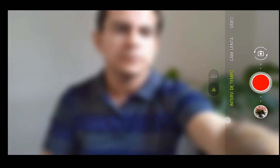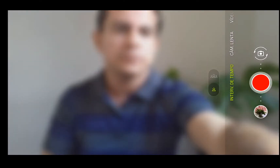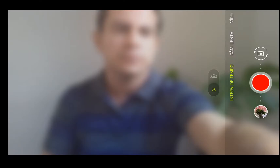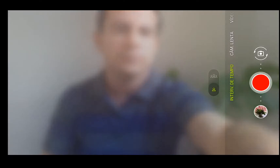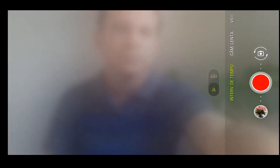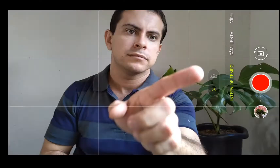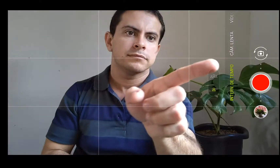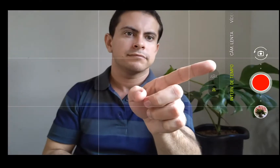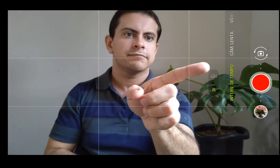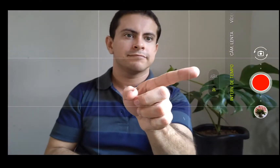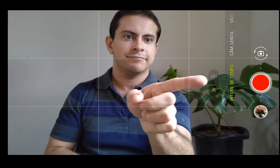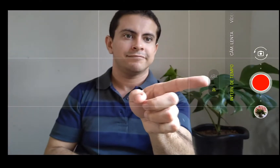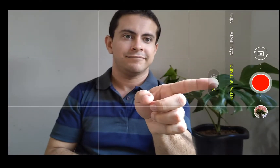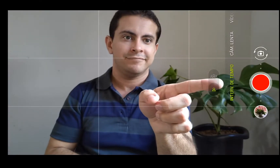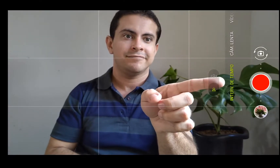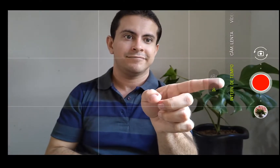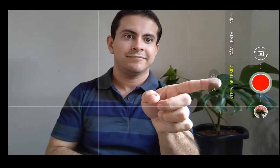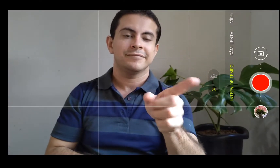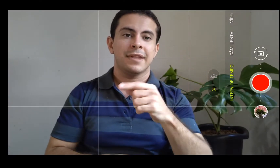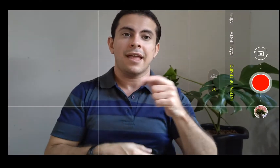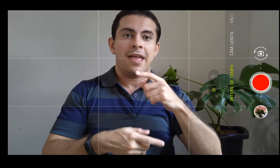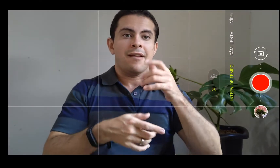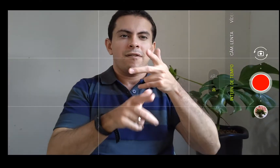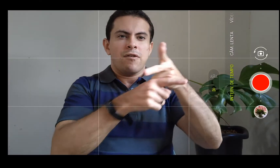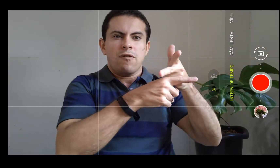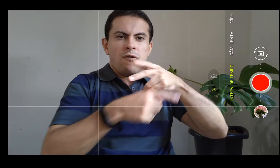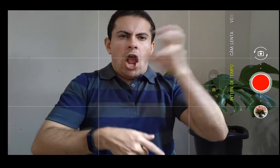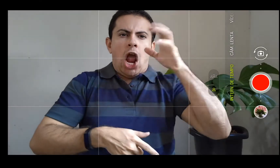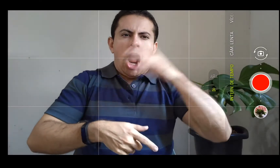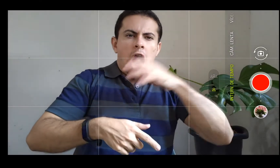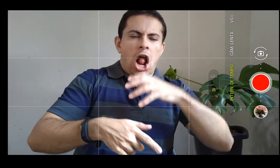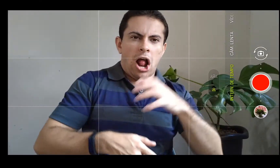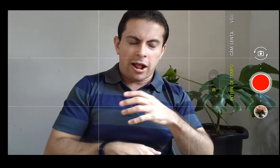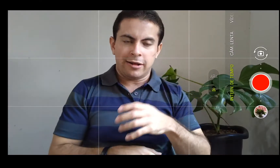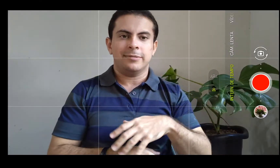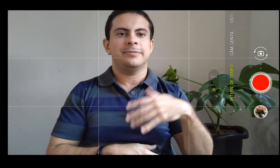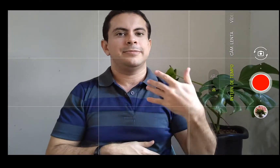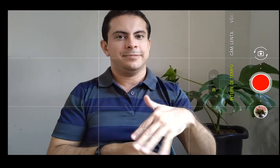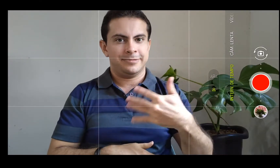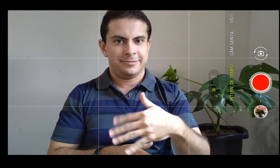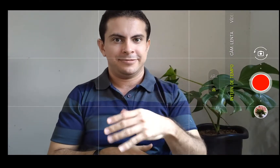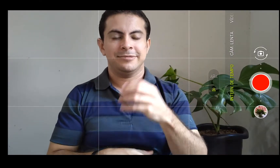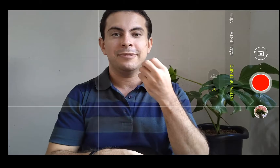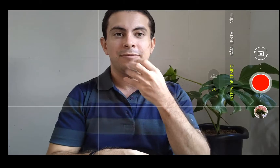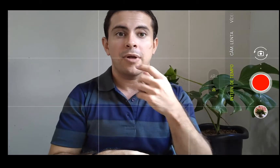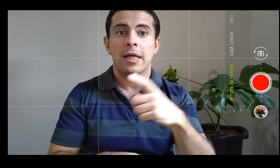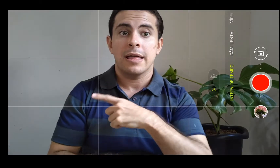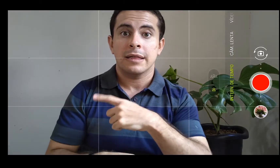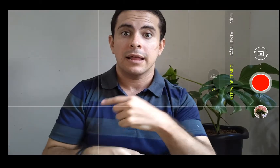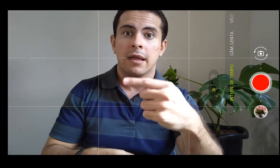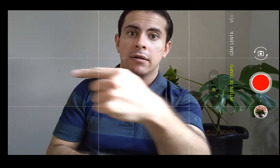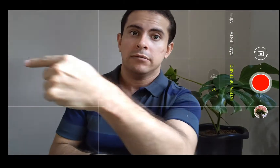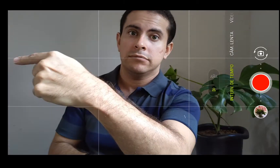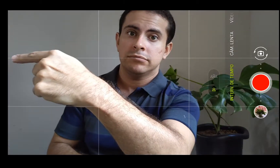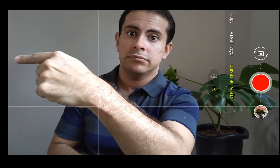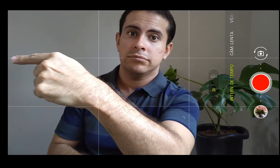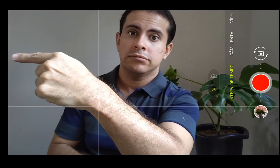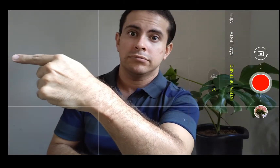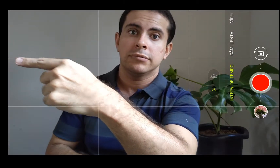tempo, que você fazer vídeos passando bem rápido. Então, a gente tem, temos aqui, ó, o